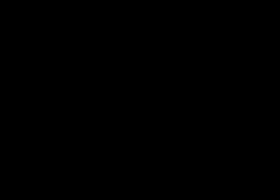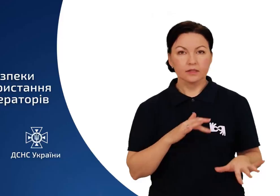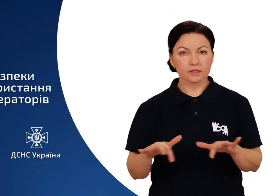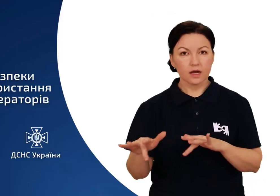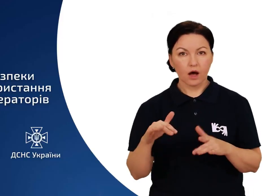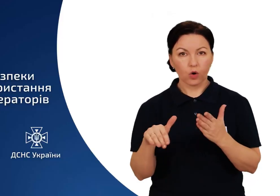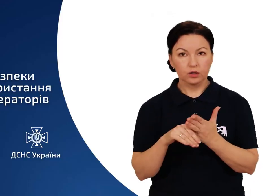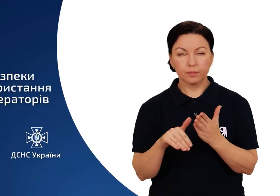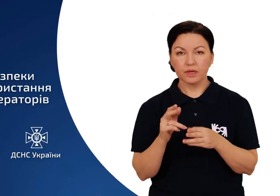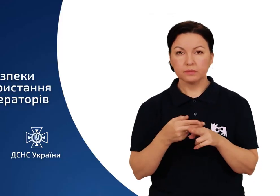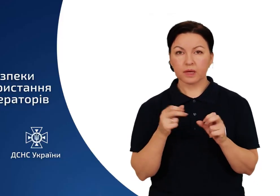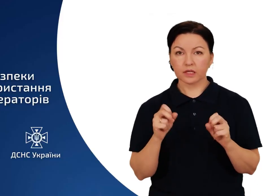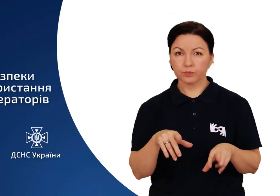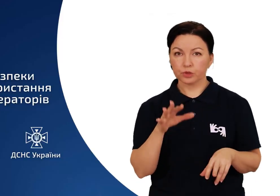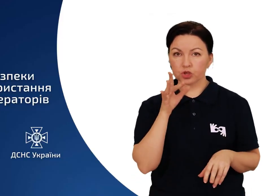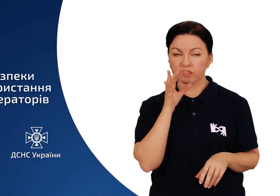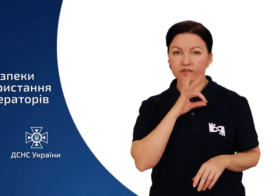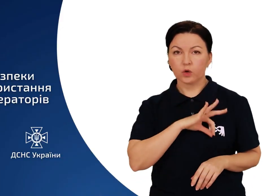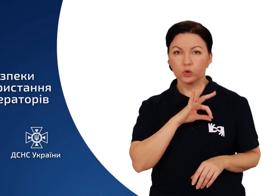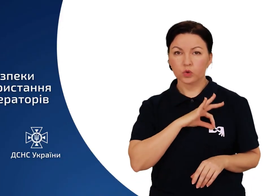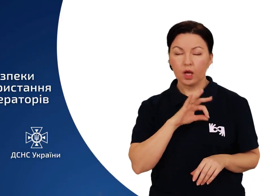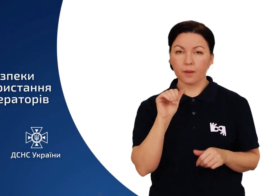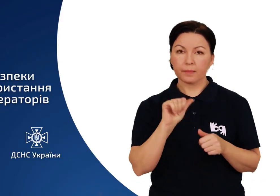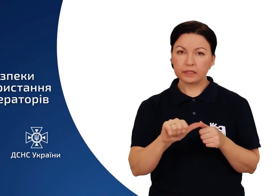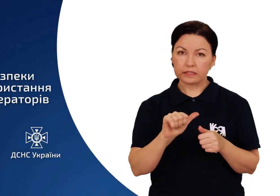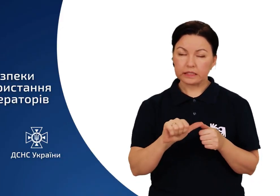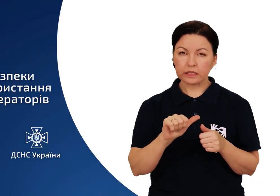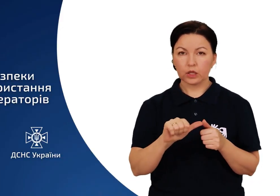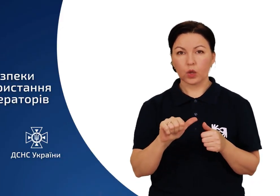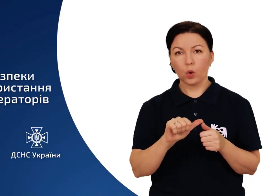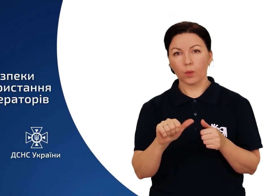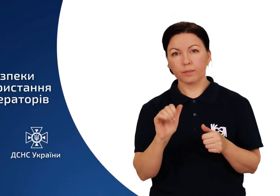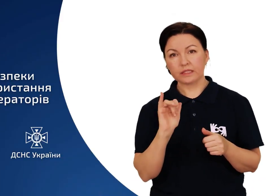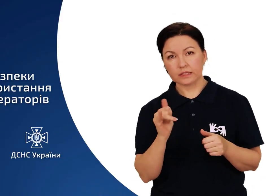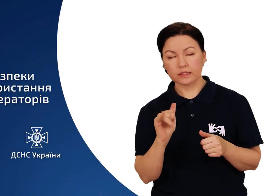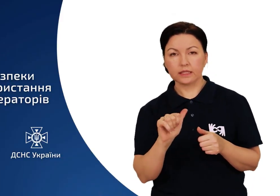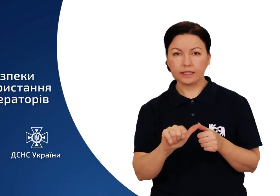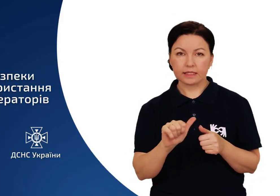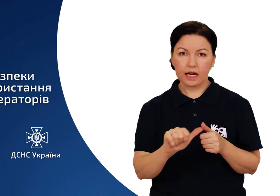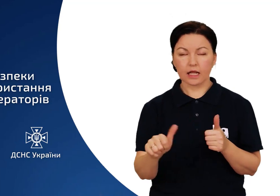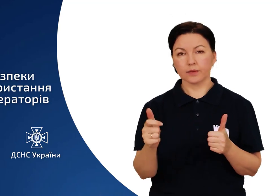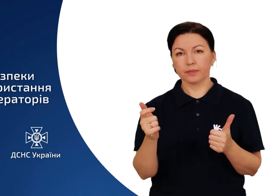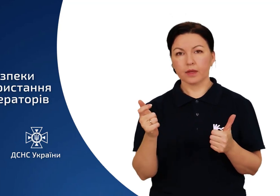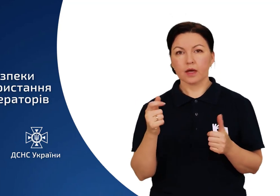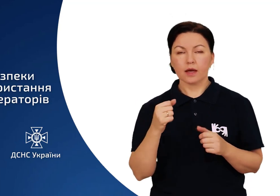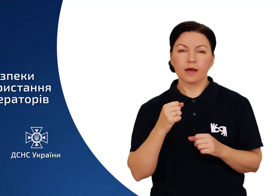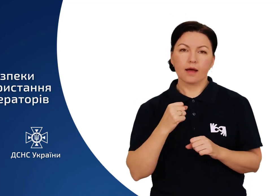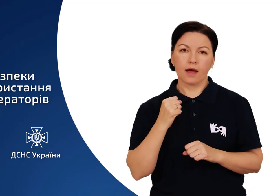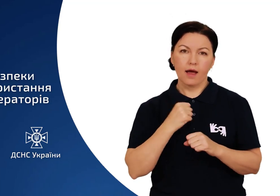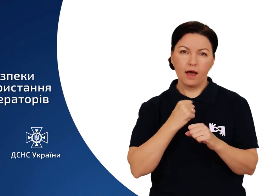Заходи безпеки під час використання бензинових та дизельних генераторів